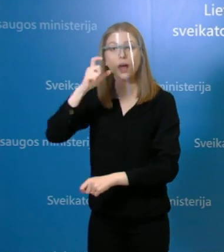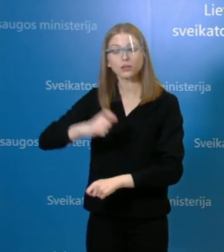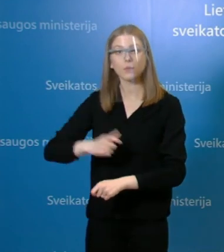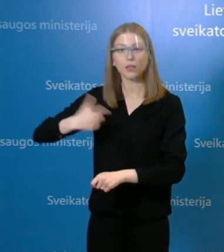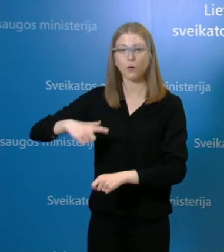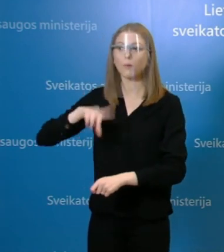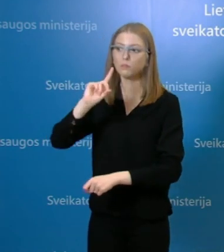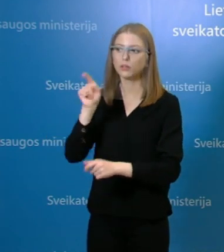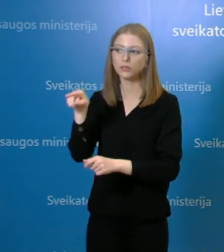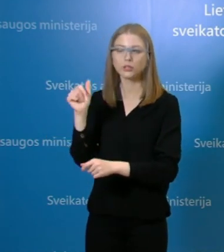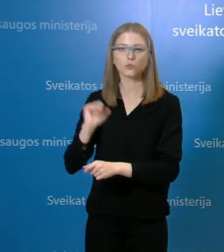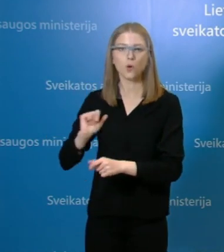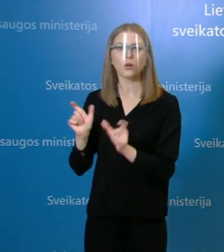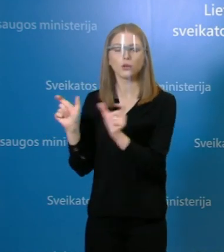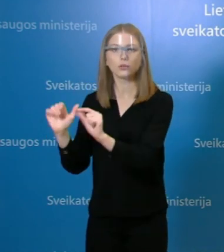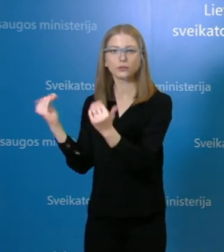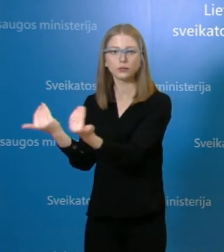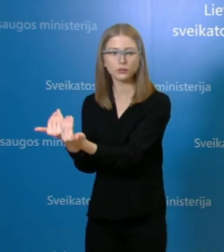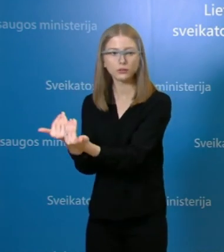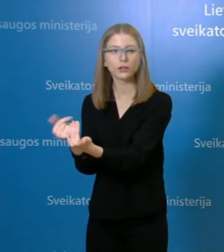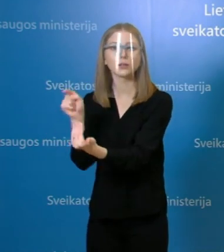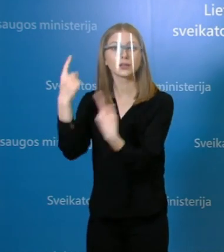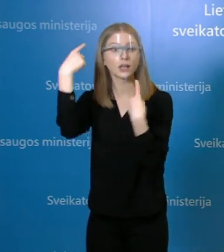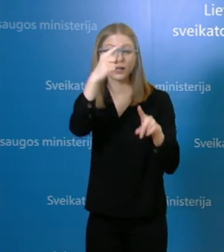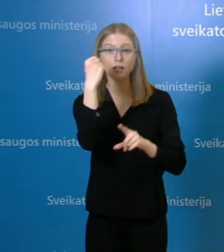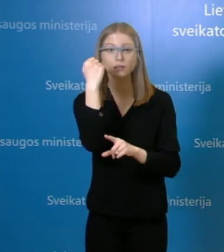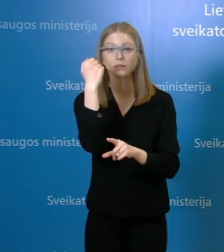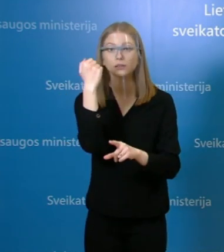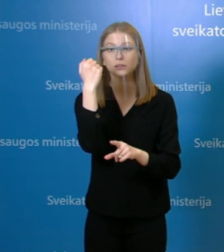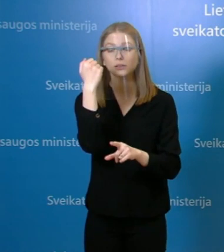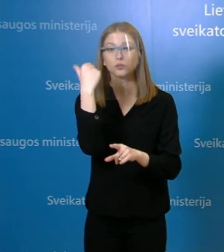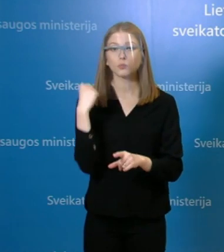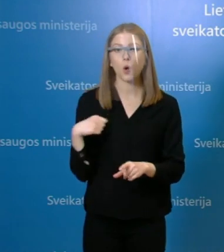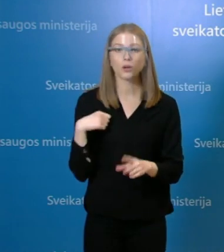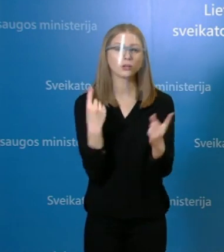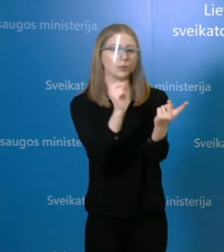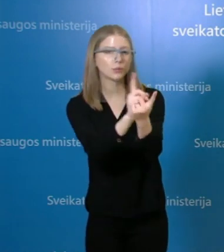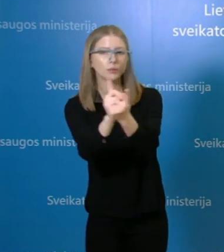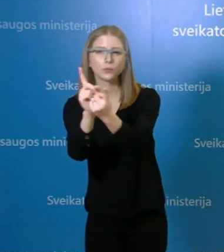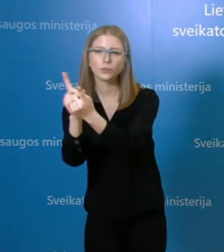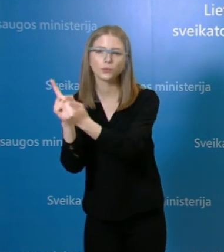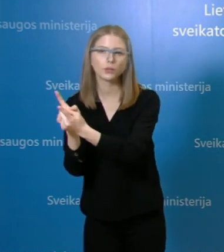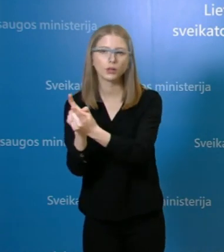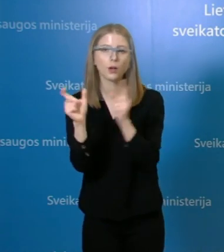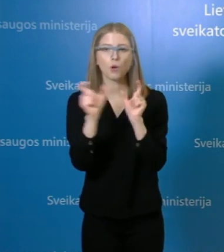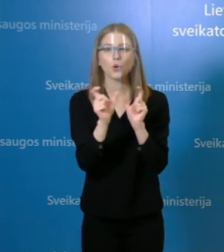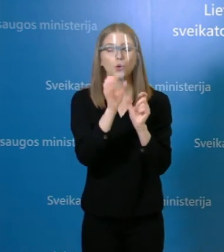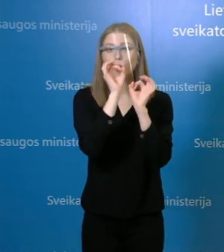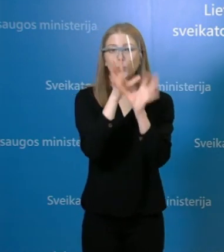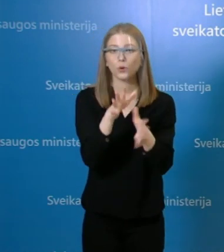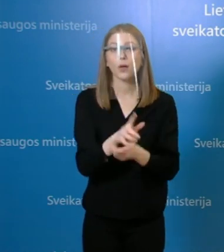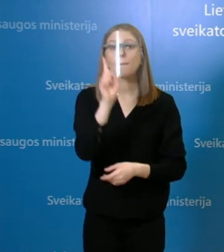Ir šis asmo taip pat neturi sąlyčio su kitais su klientais prekybos centruo, tačiau